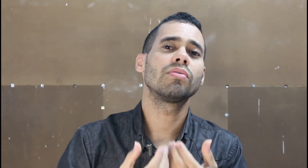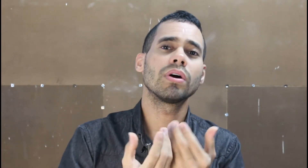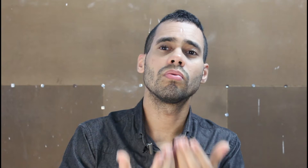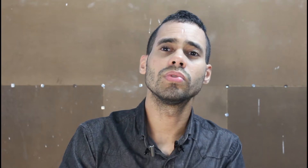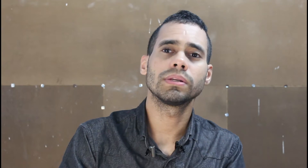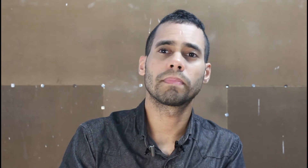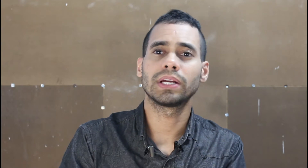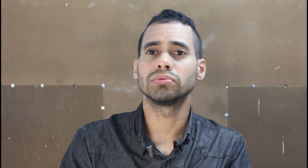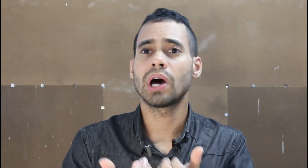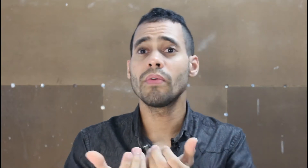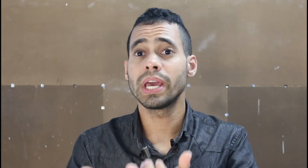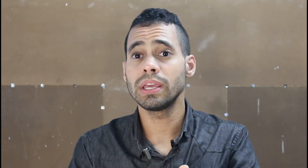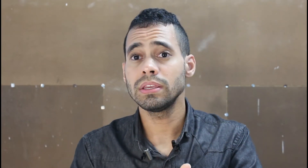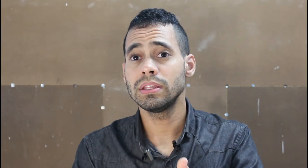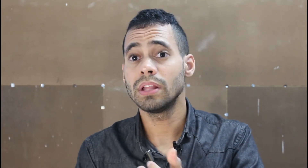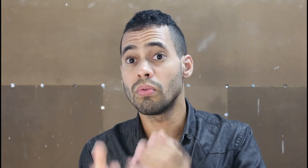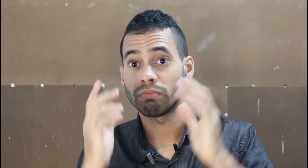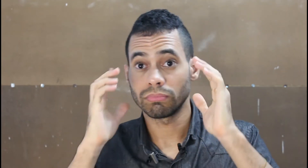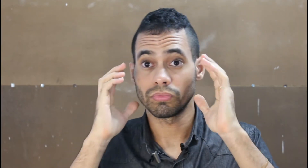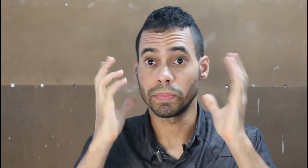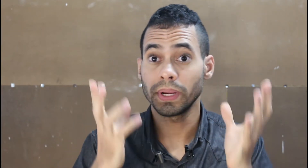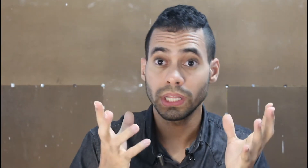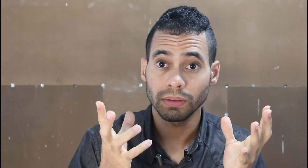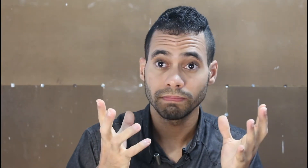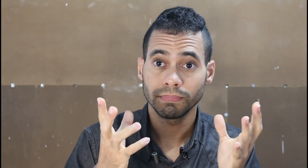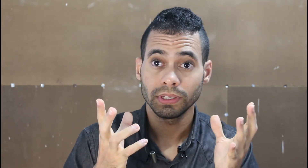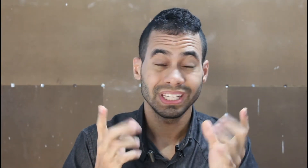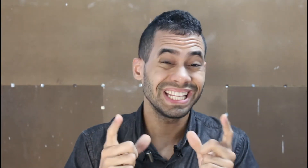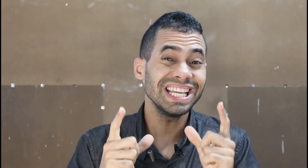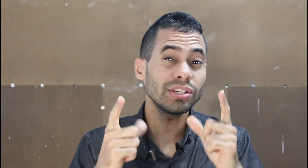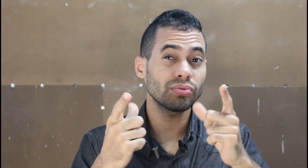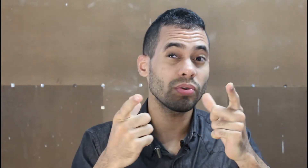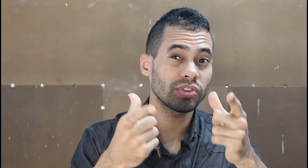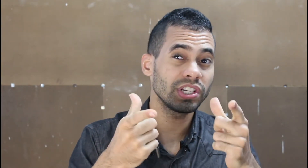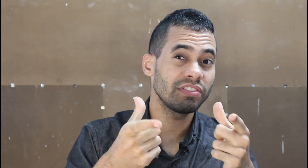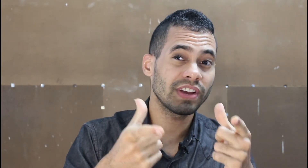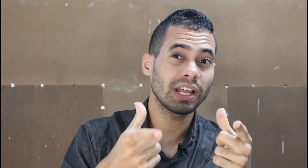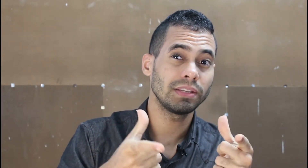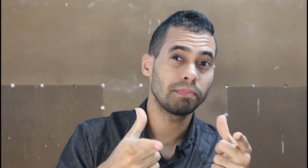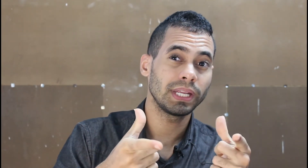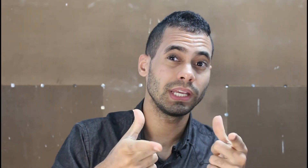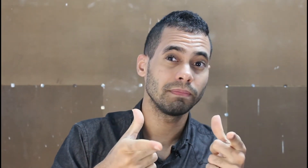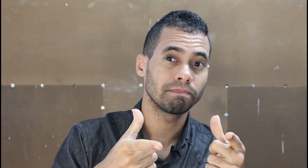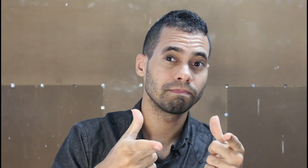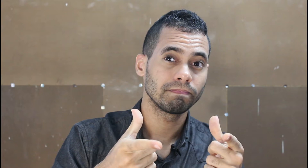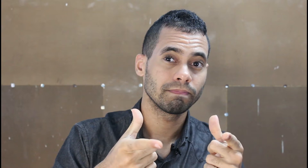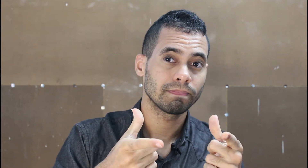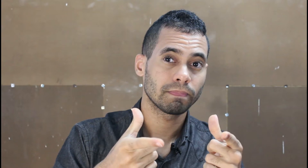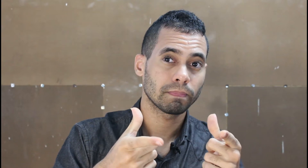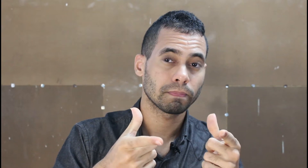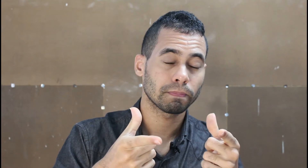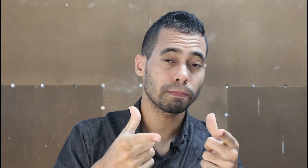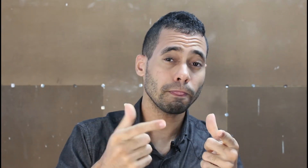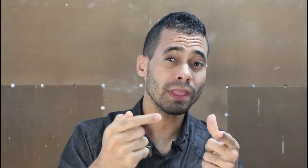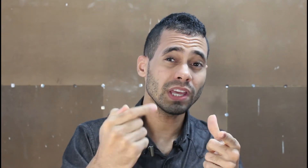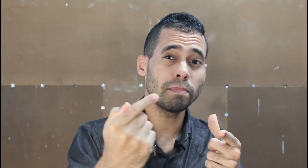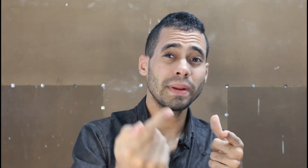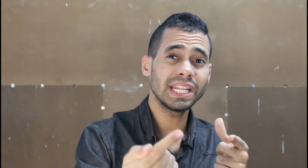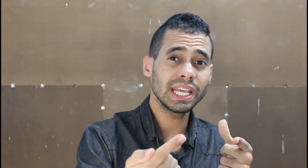alguma coisa para ajudar alguém. E não. Foi empreender. Isso é o significado de empreender. empreender